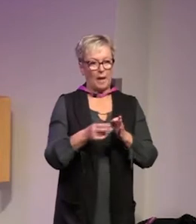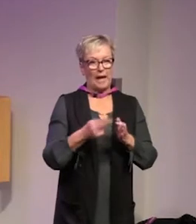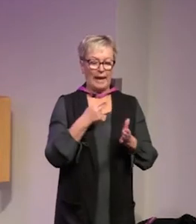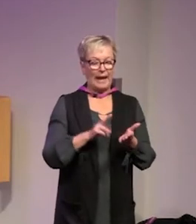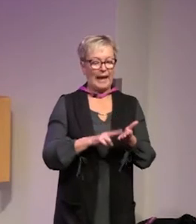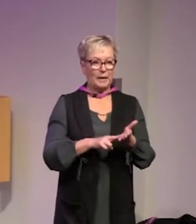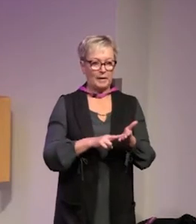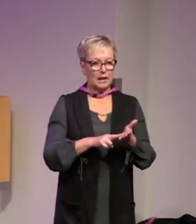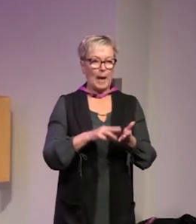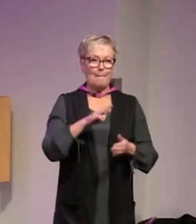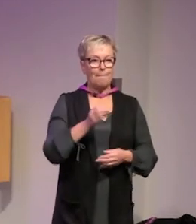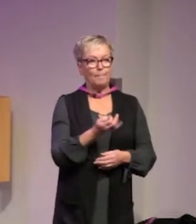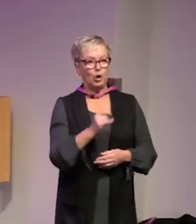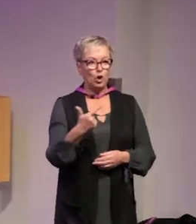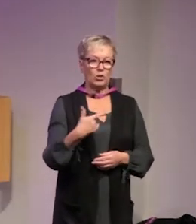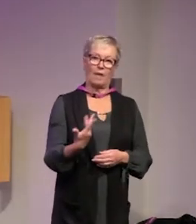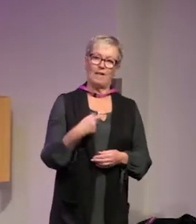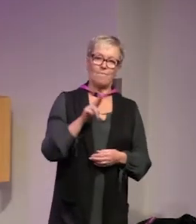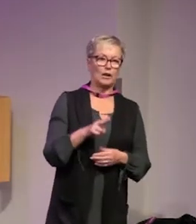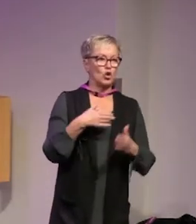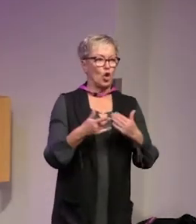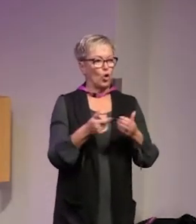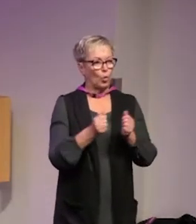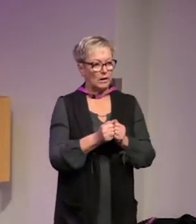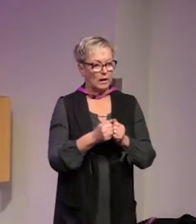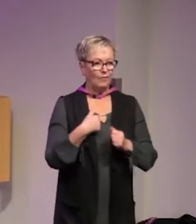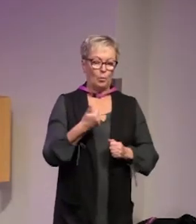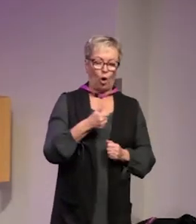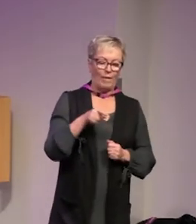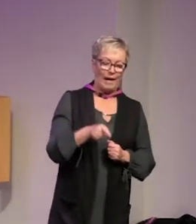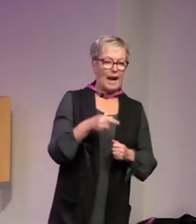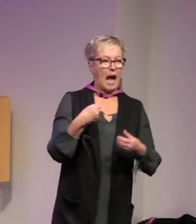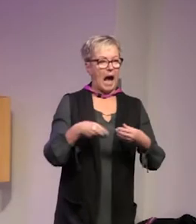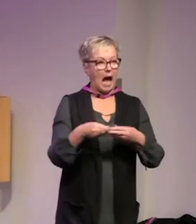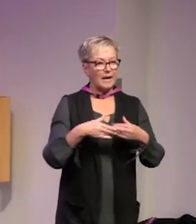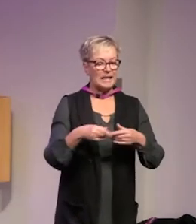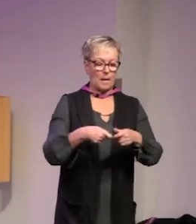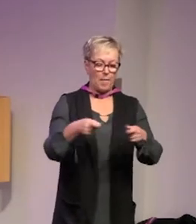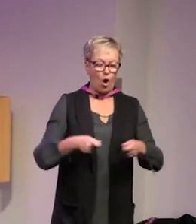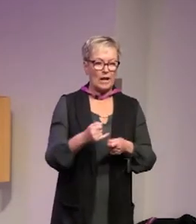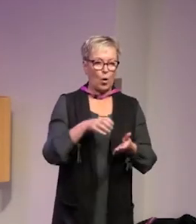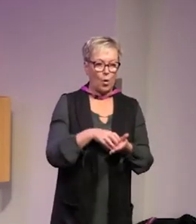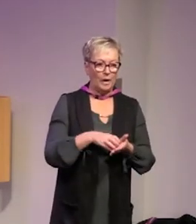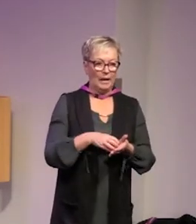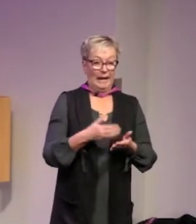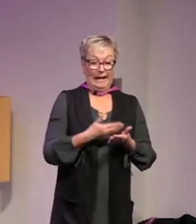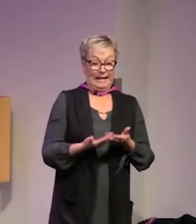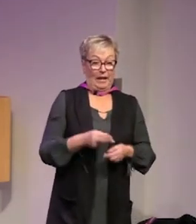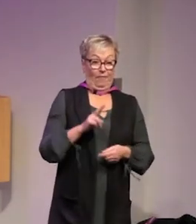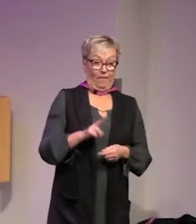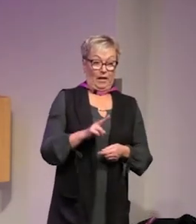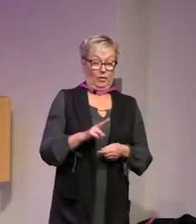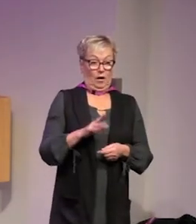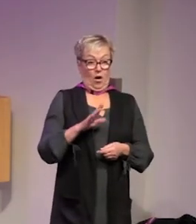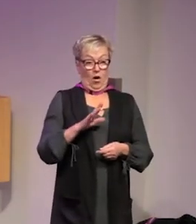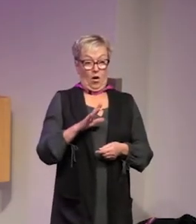som den här legitimitetsskapande myten över att vi faktiskt gör någonting vi behöver de här handlingsplanerna i kommunerna inte för att vi de